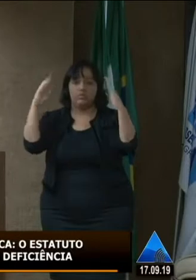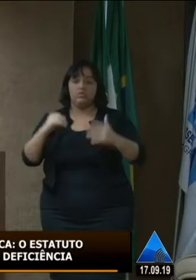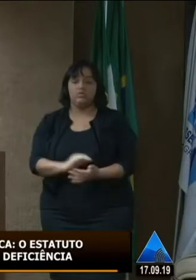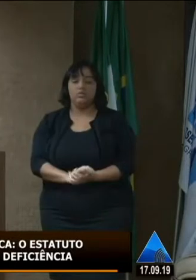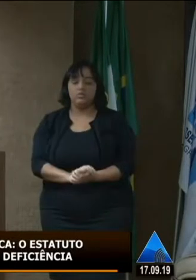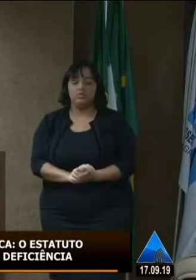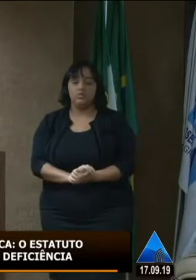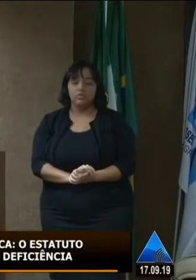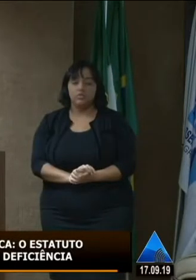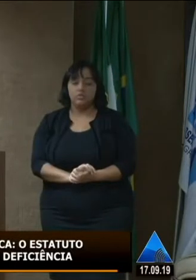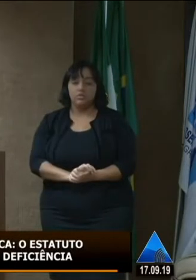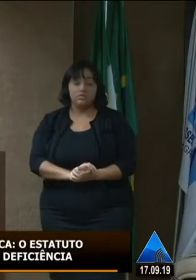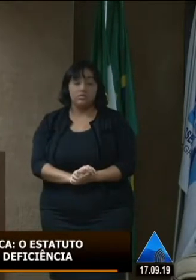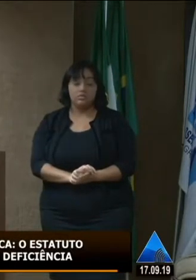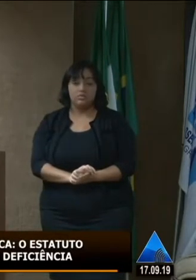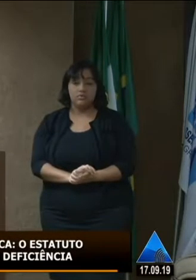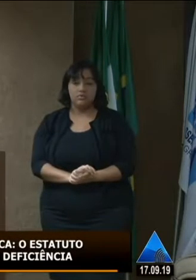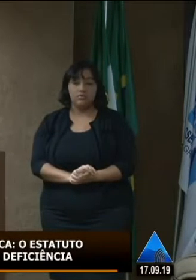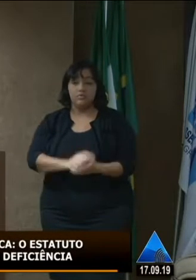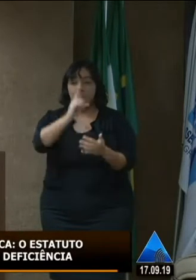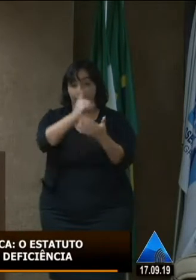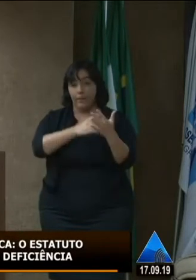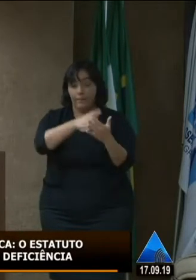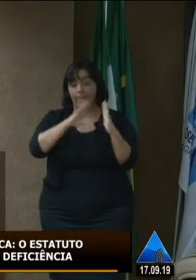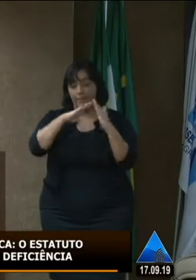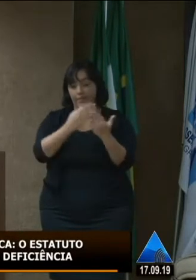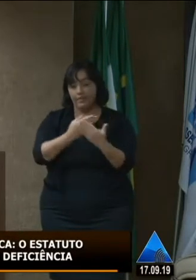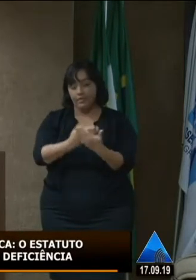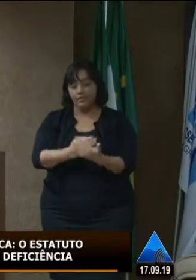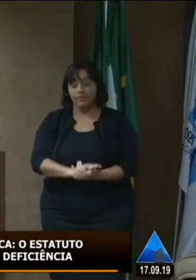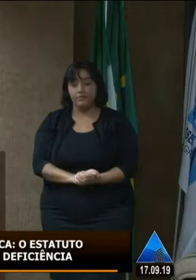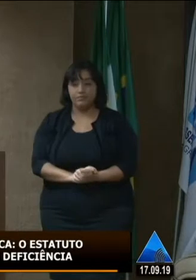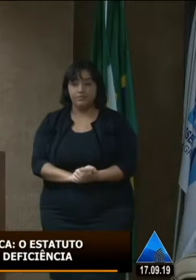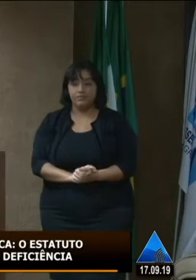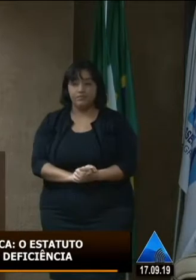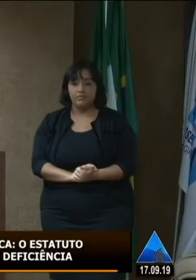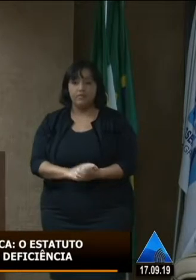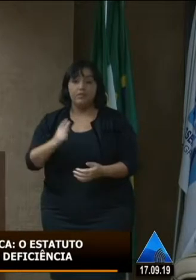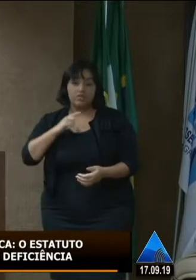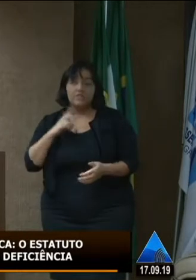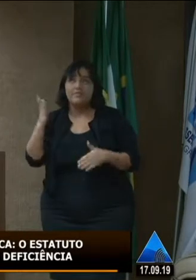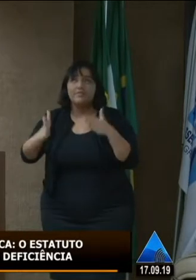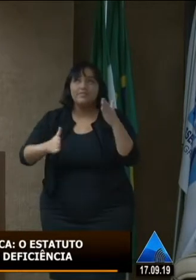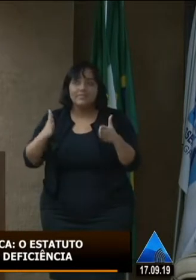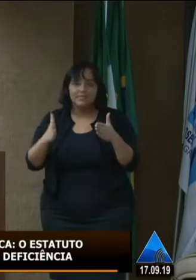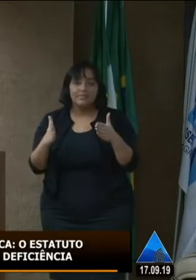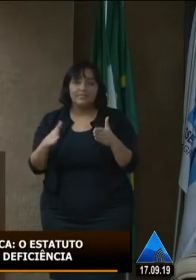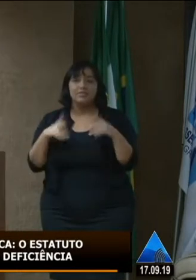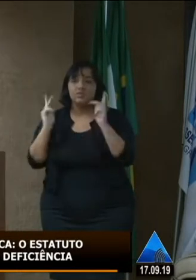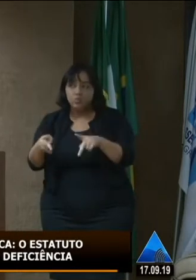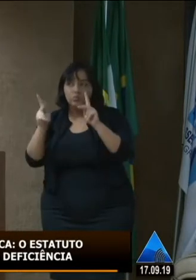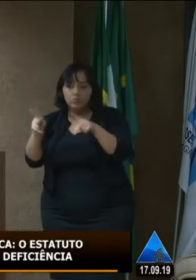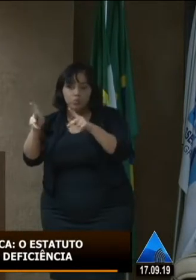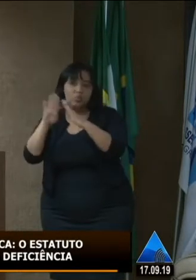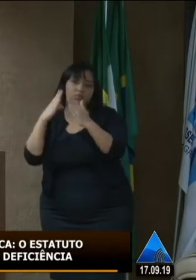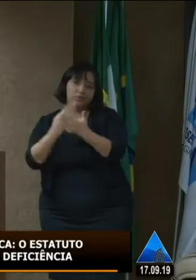médio e não só matriculado mas com todo o acesso e a permanência porque o que a